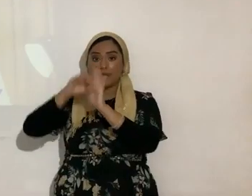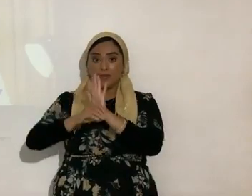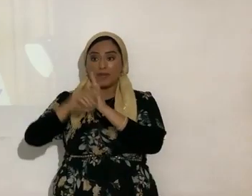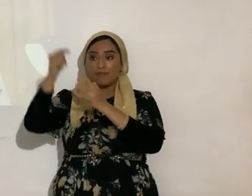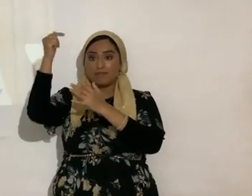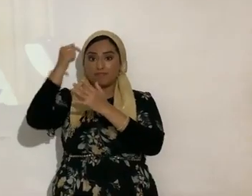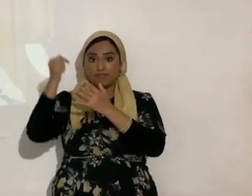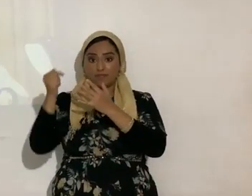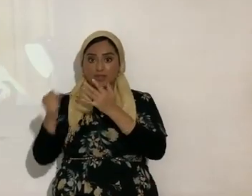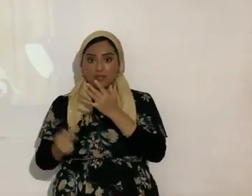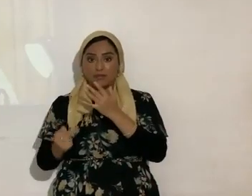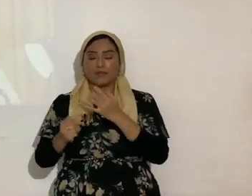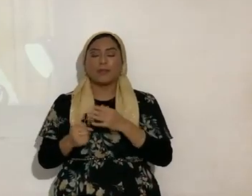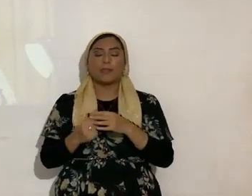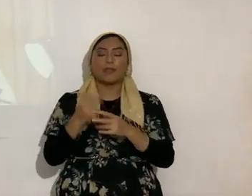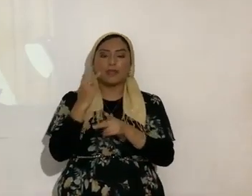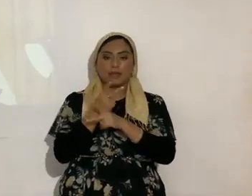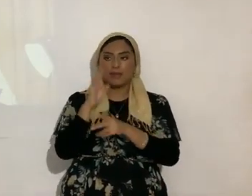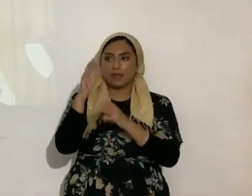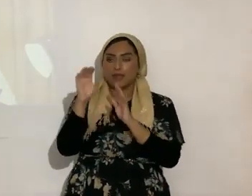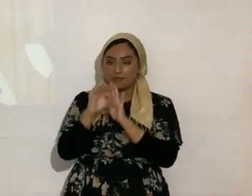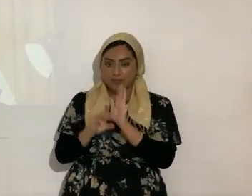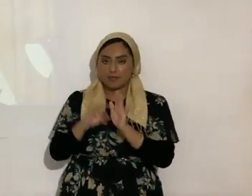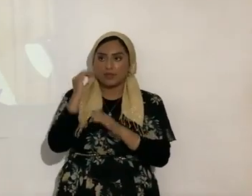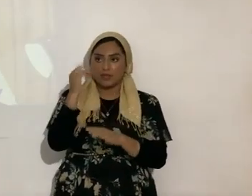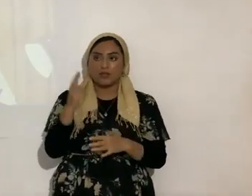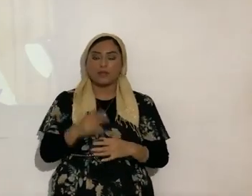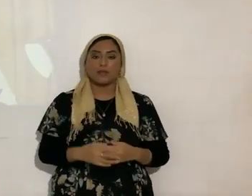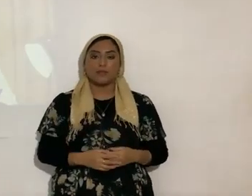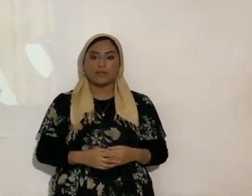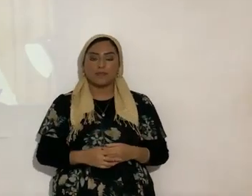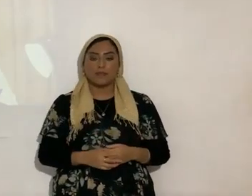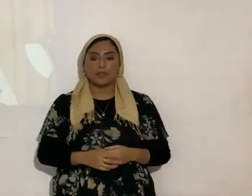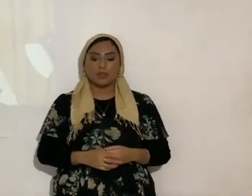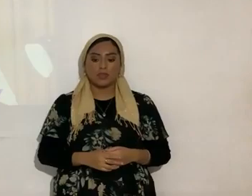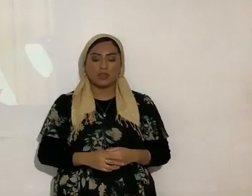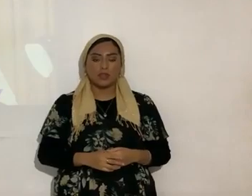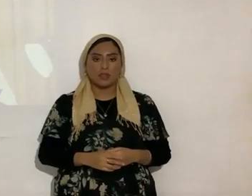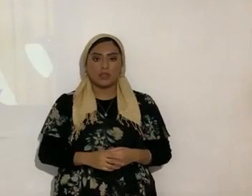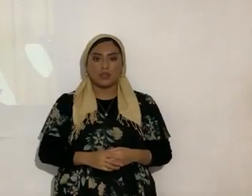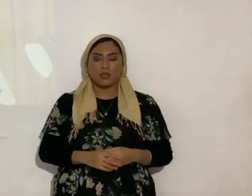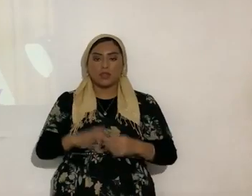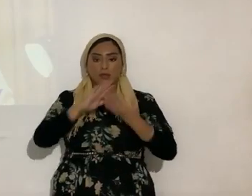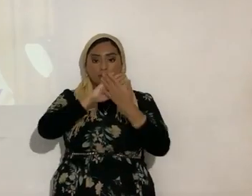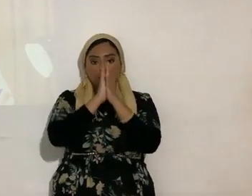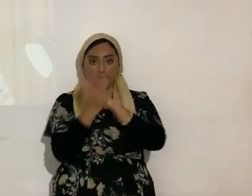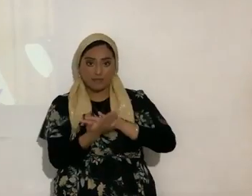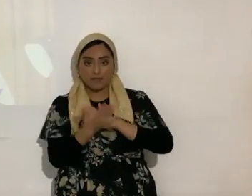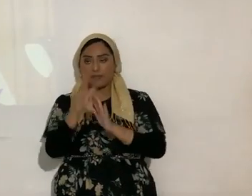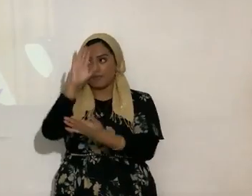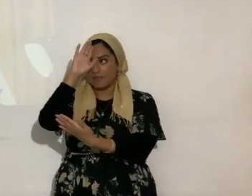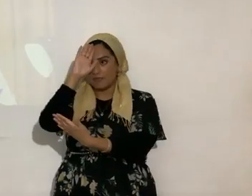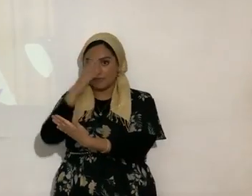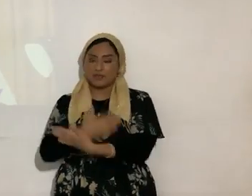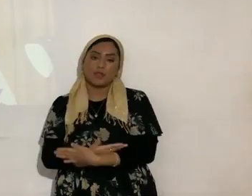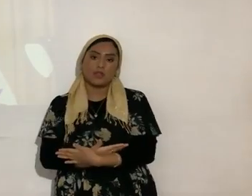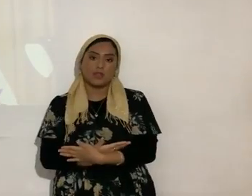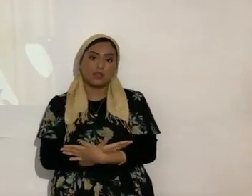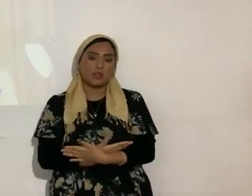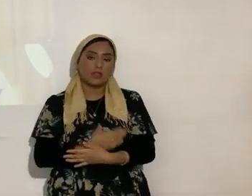mandamientos, o sea, guarda sus mandamientos de Yahshua. Entonces, ese pasa a ser de criatura a hijo. Las cosas viejas se